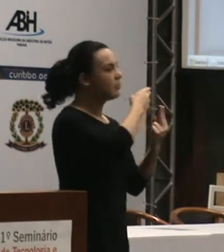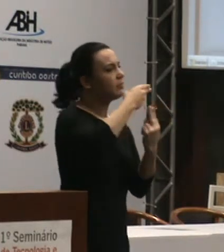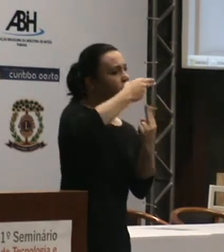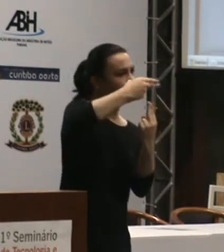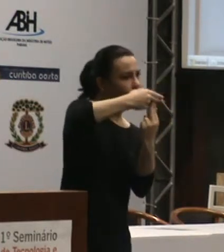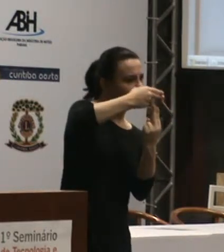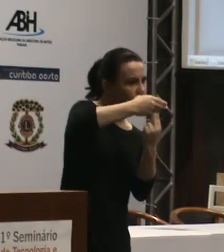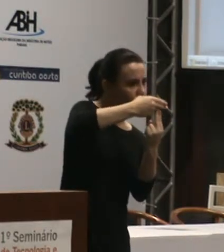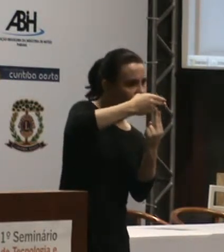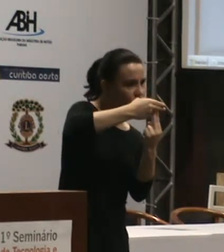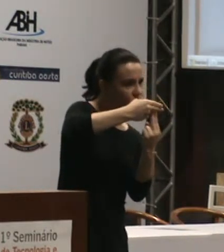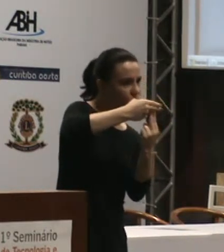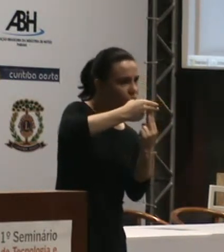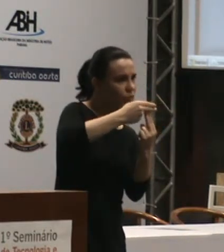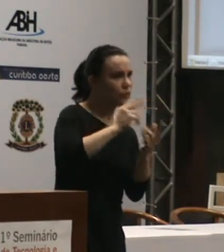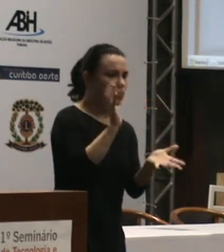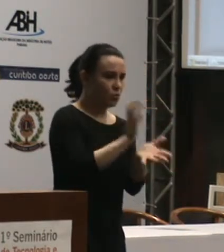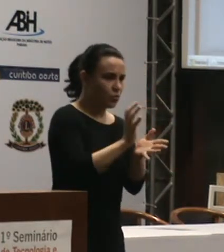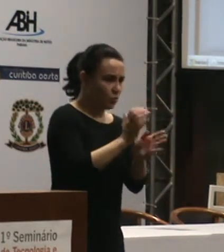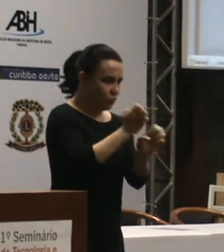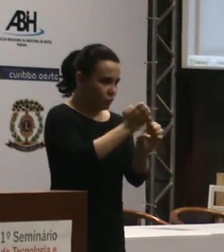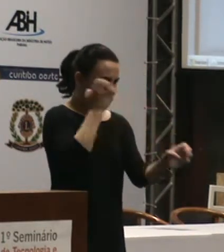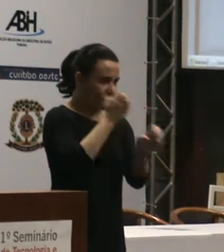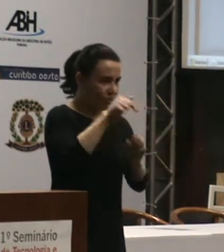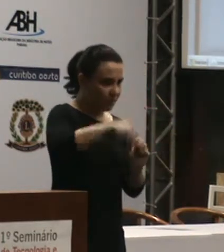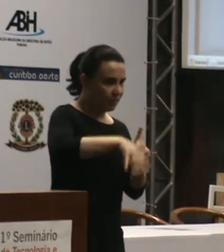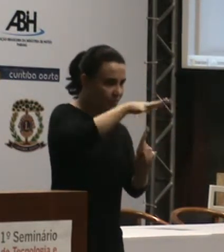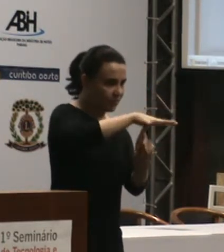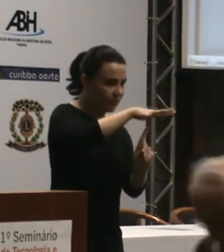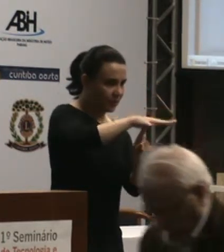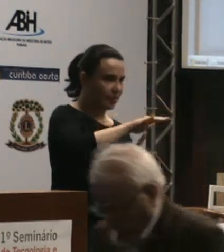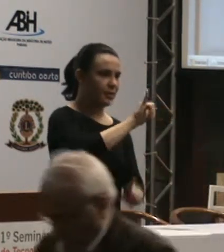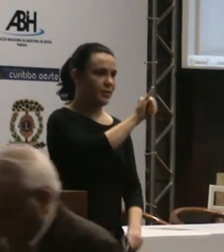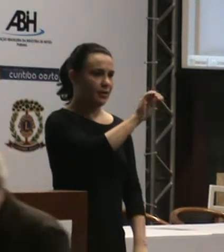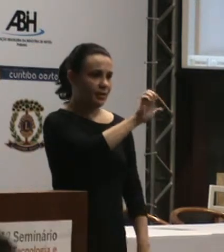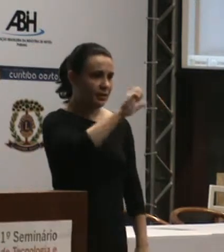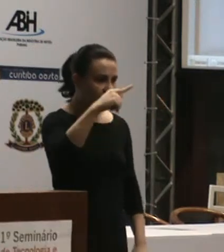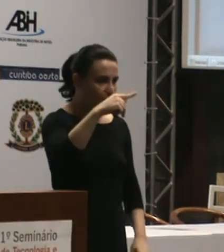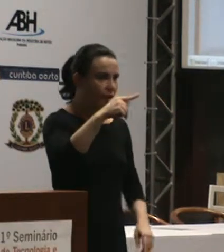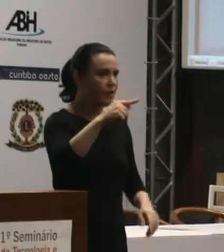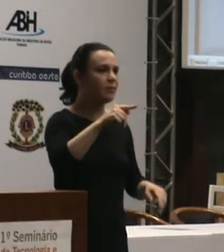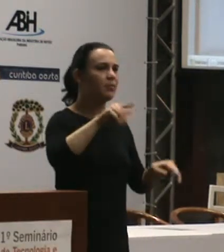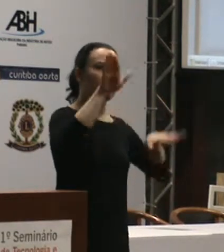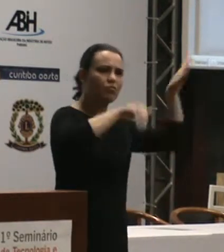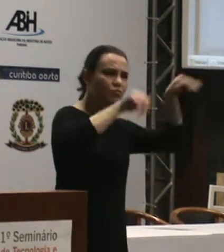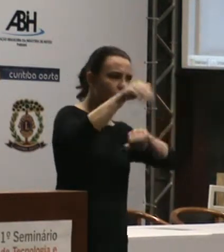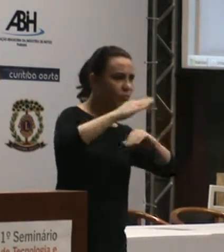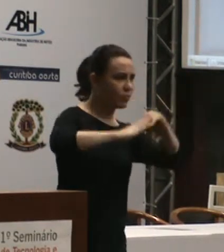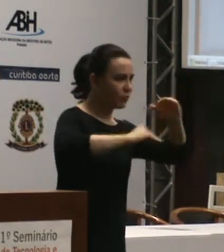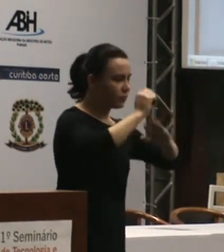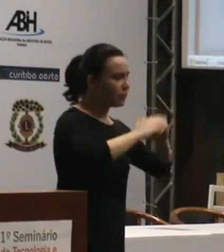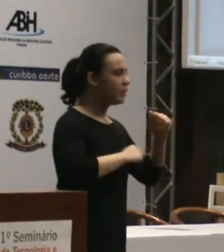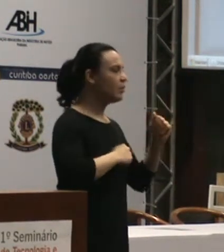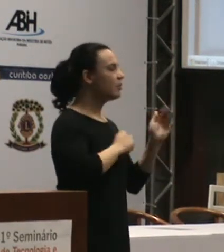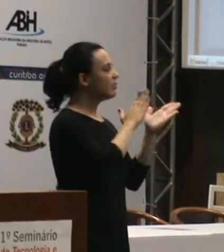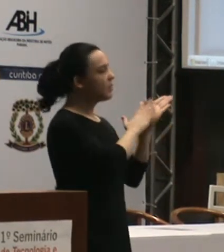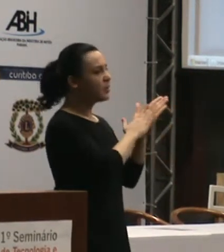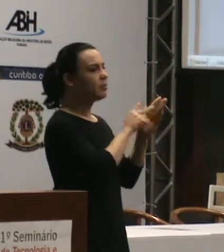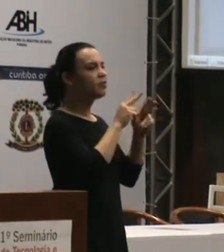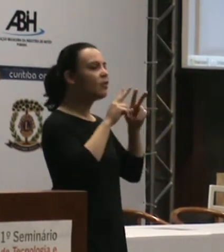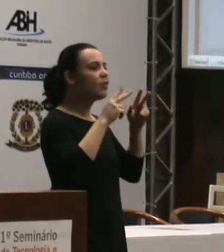o Instituto de Engenharia do Paraná, por envolver os profissionais. O Instituto